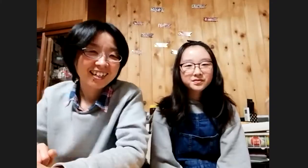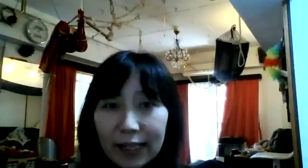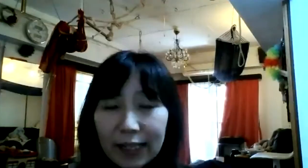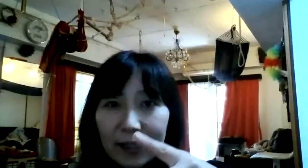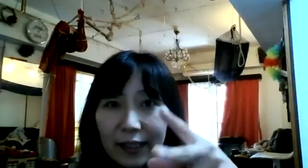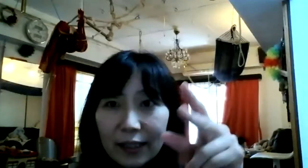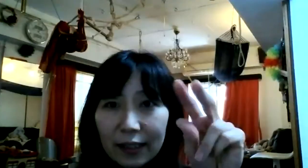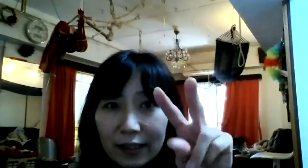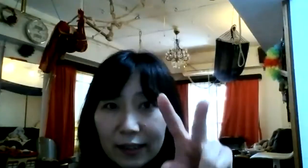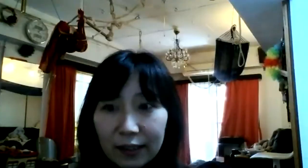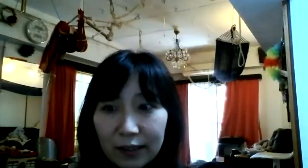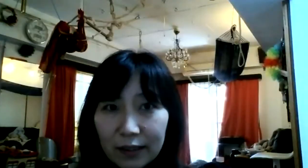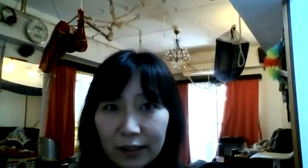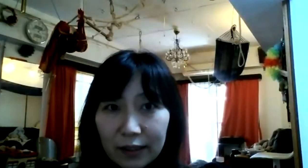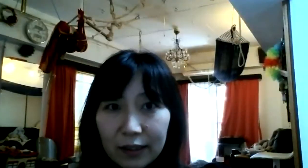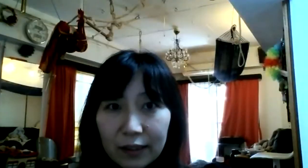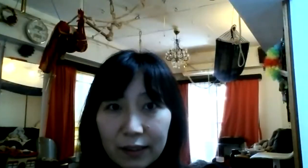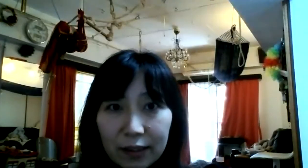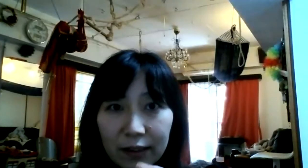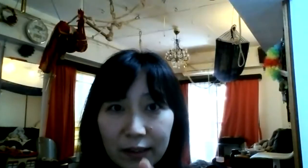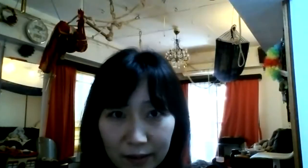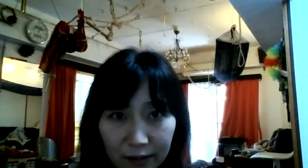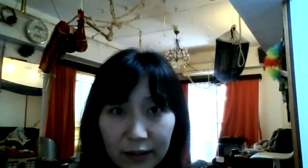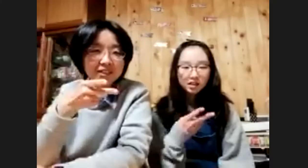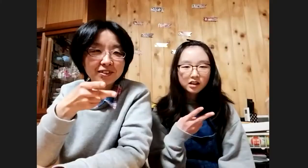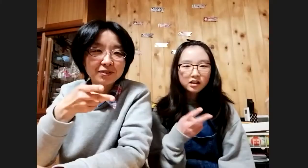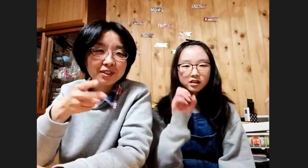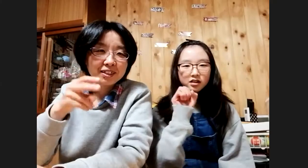もう一回いきますねり、さ、